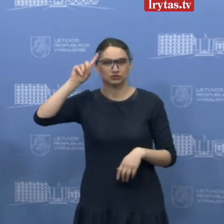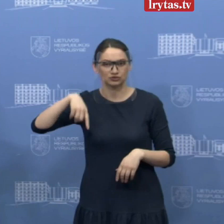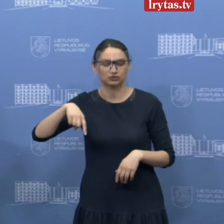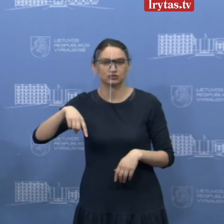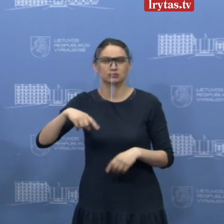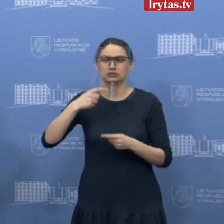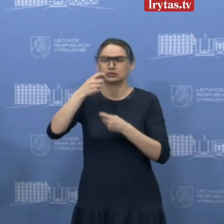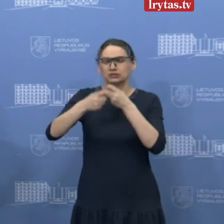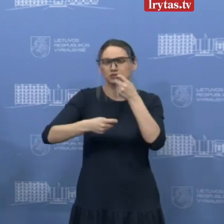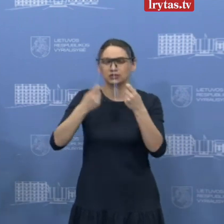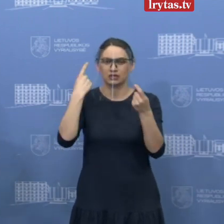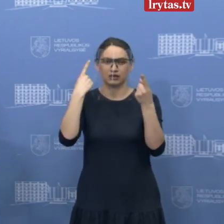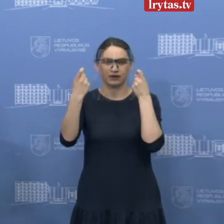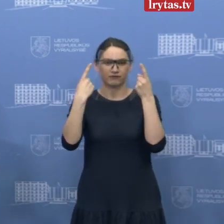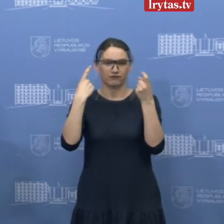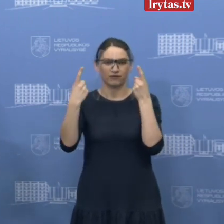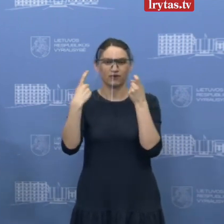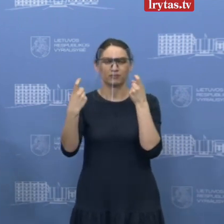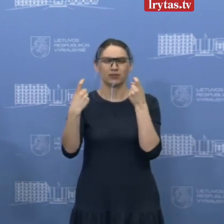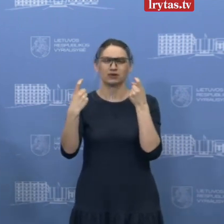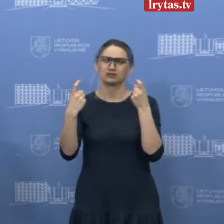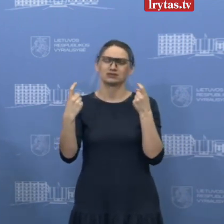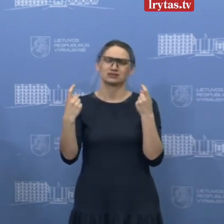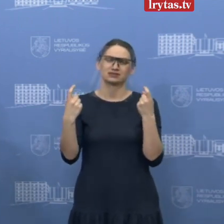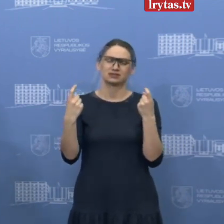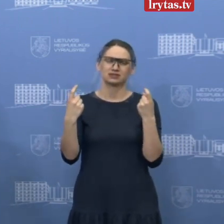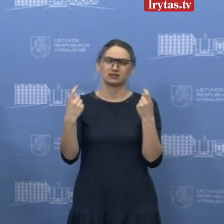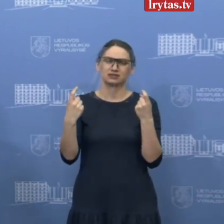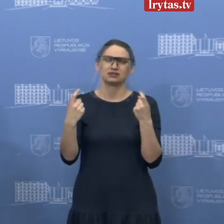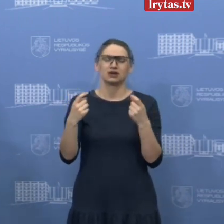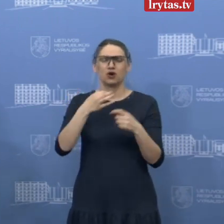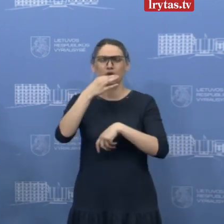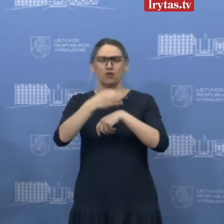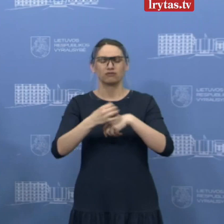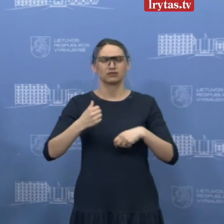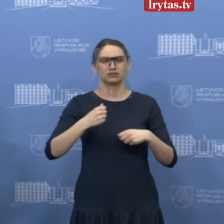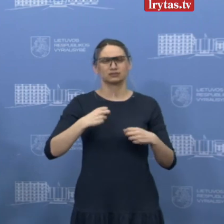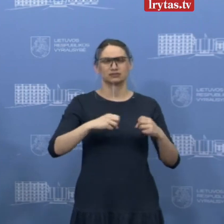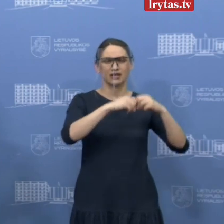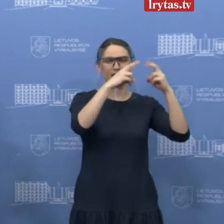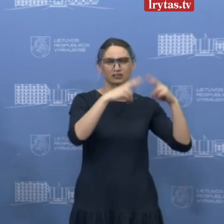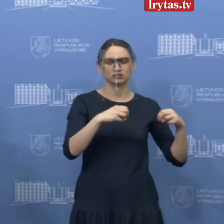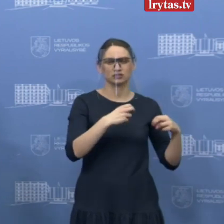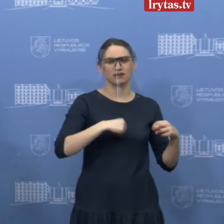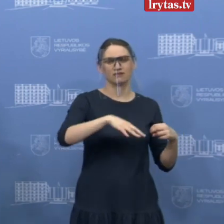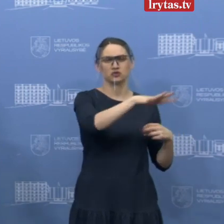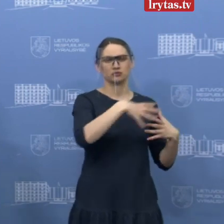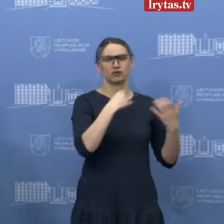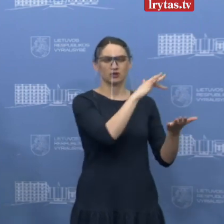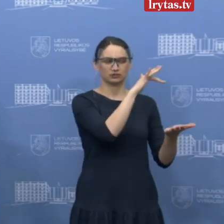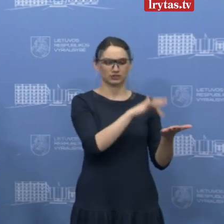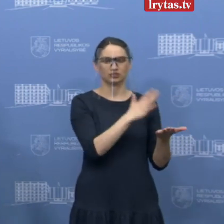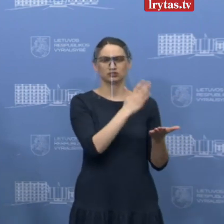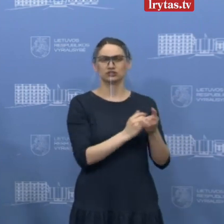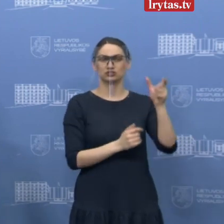tas detalesnės informacijas, tiek, kiek jos galima pateikti, teikia Nacionalinis visuomenės veikatos centras, yra kaip tik